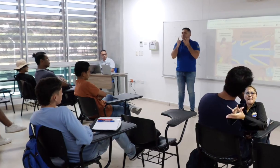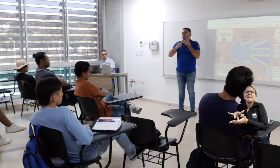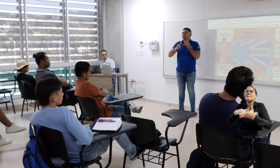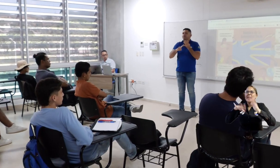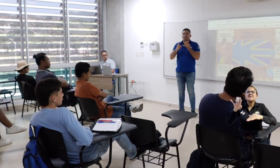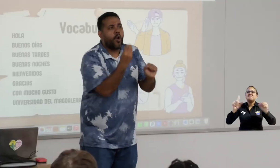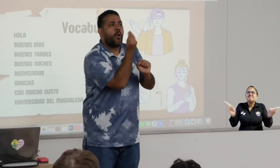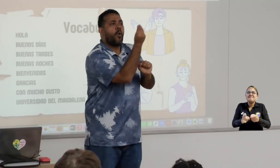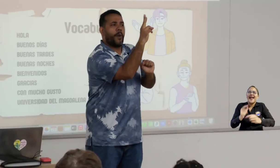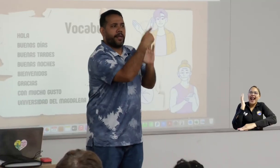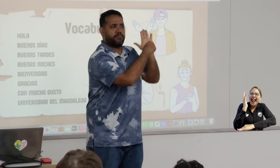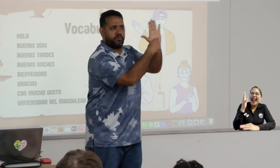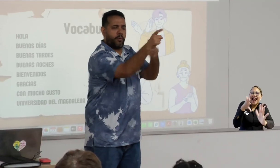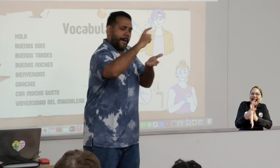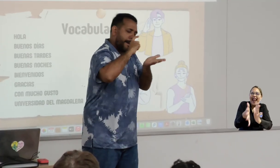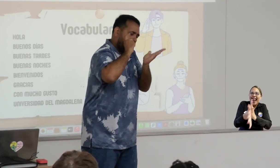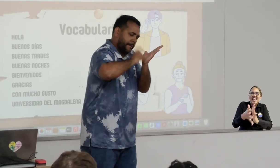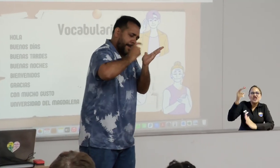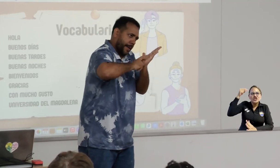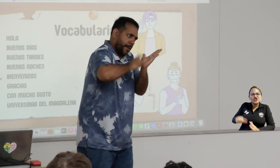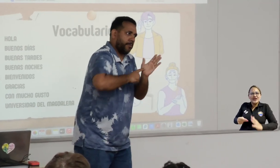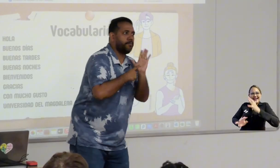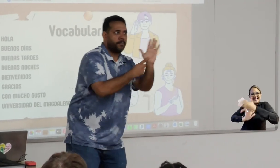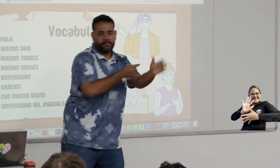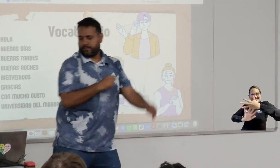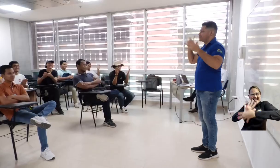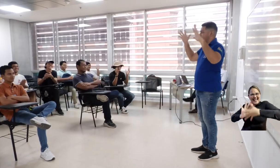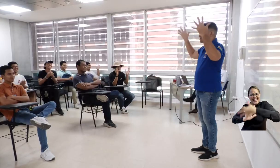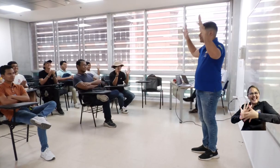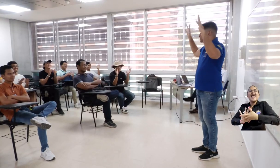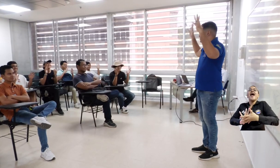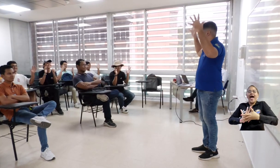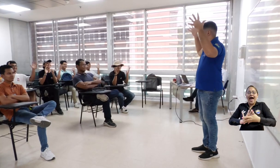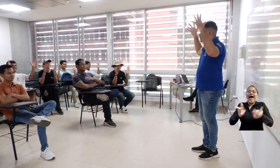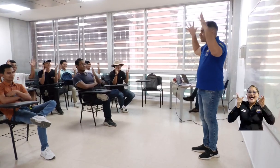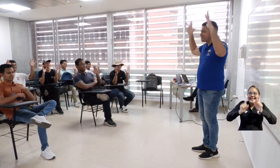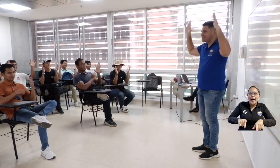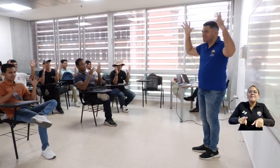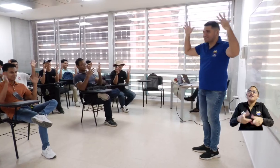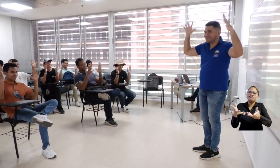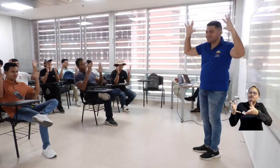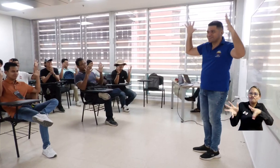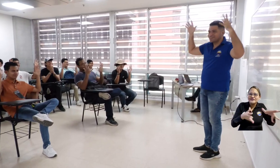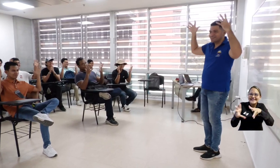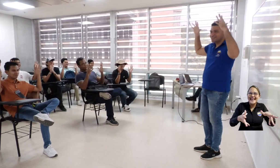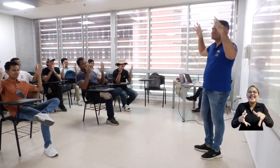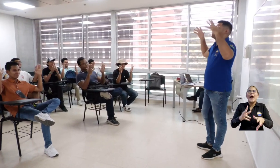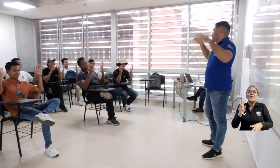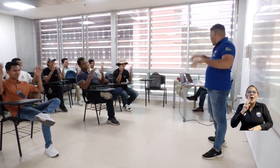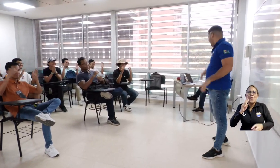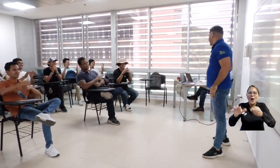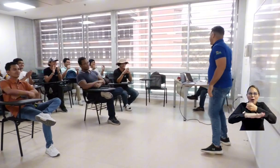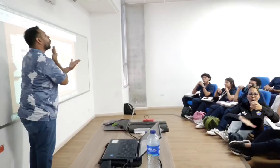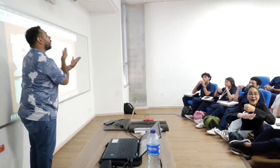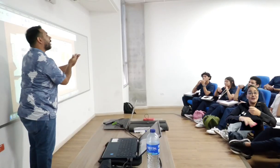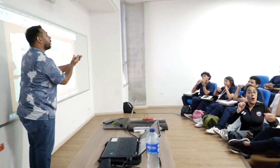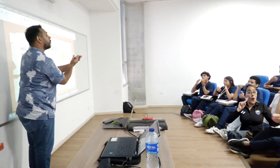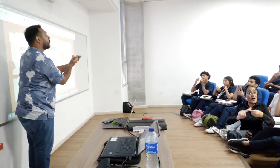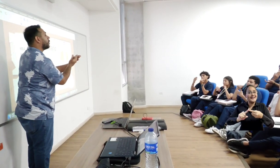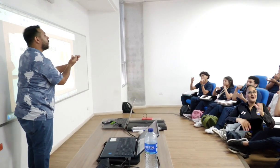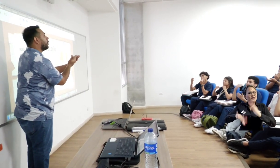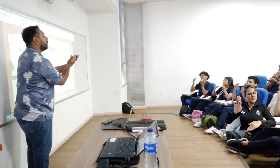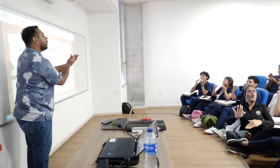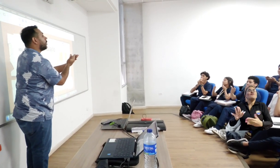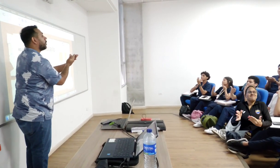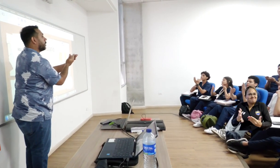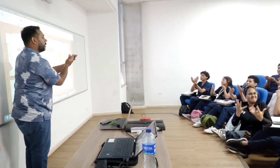salones para compartir un corto taller sobre la historia de este idioma y la enseñanza de un vocabulario básico como parte de la misión de hacer